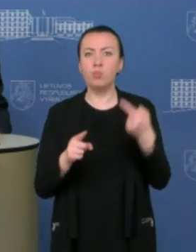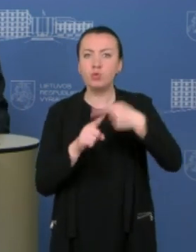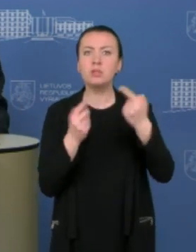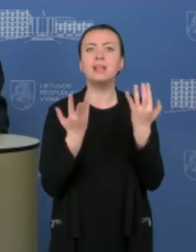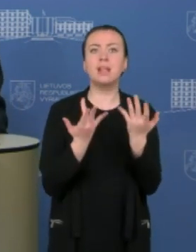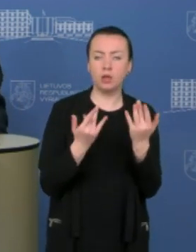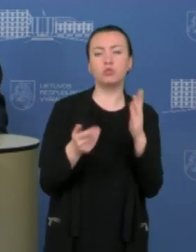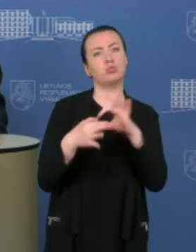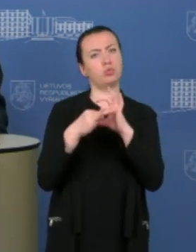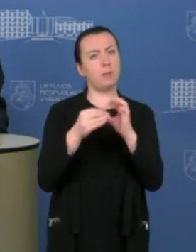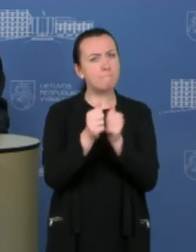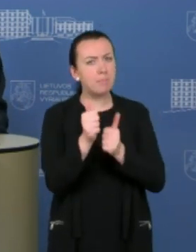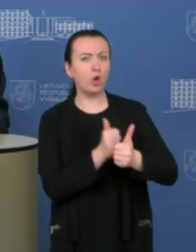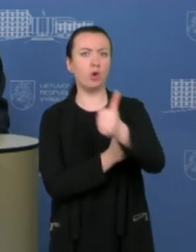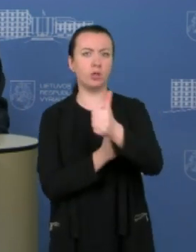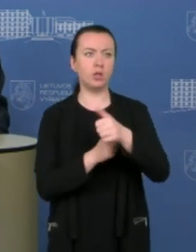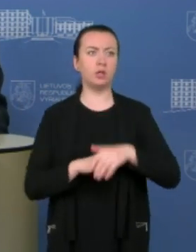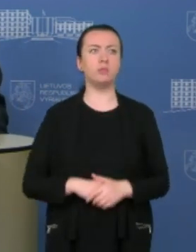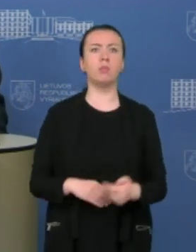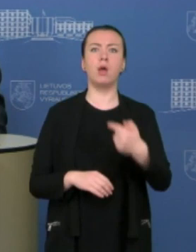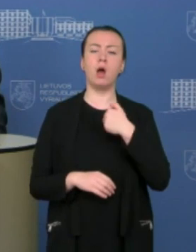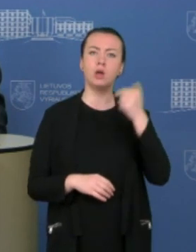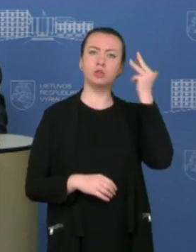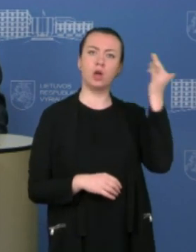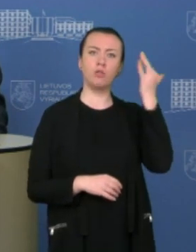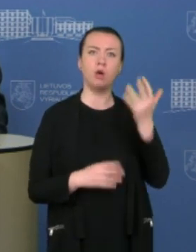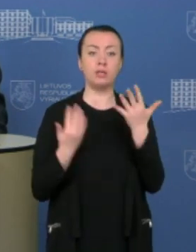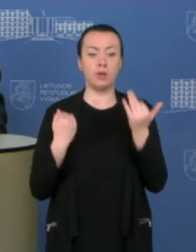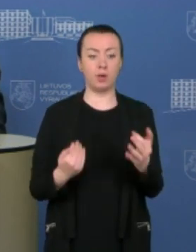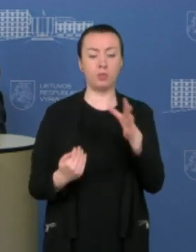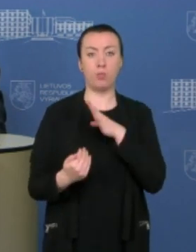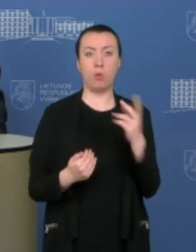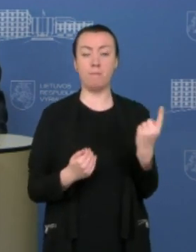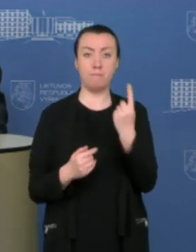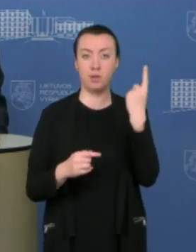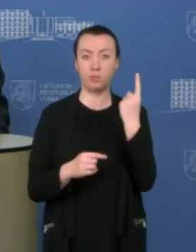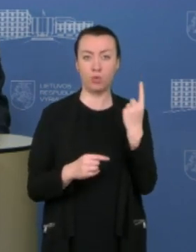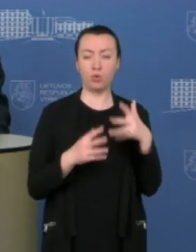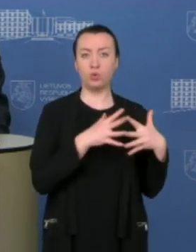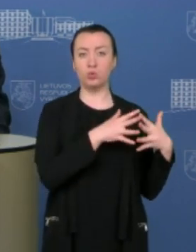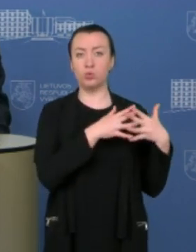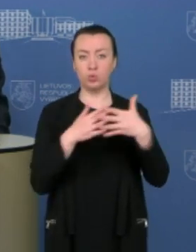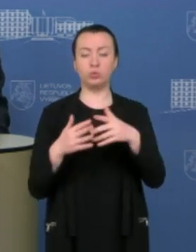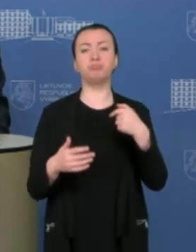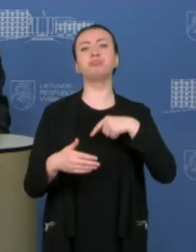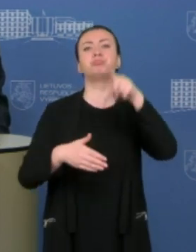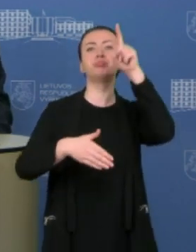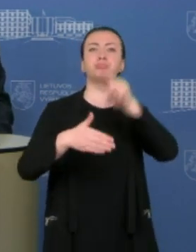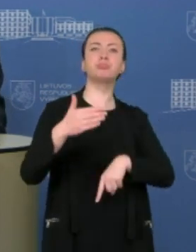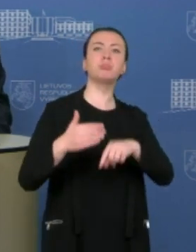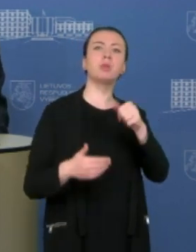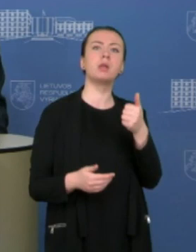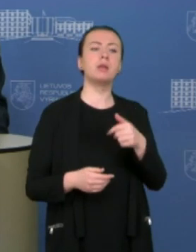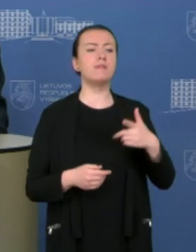prioritetai ir kiekiai. aš manau, kad dabar, kai buvo pirmosios siuntos, aš tikiu, kad kiekviena